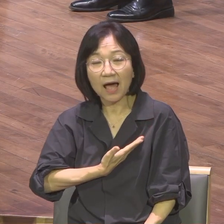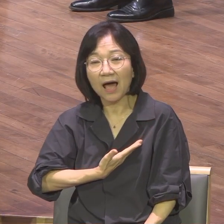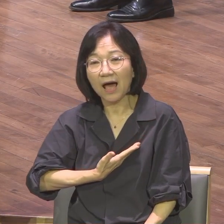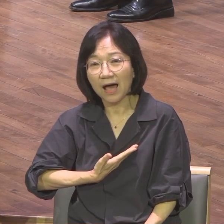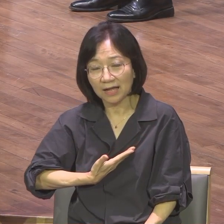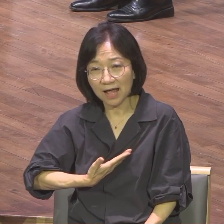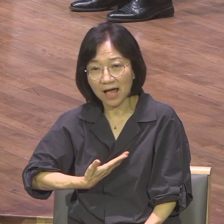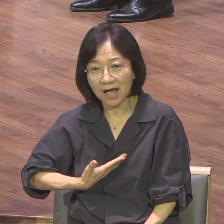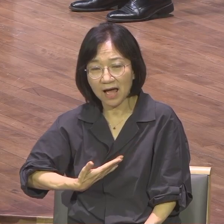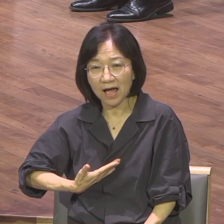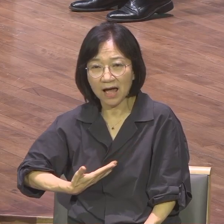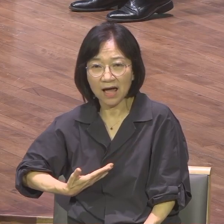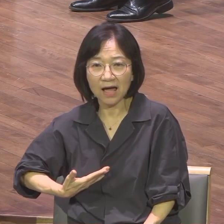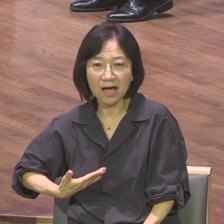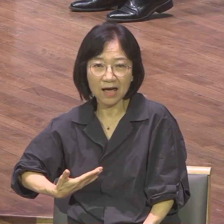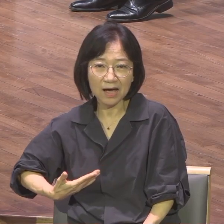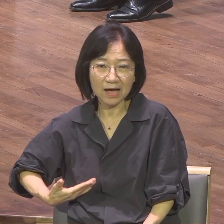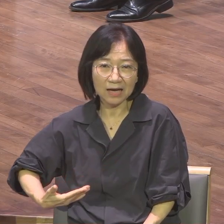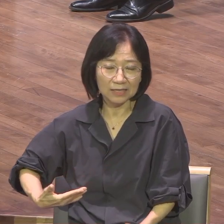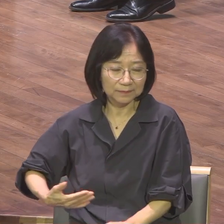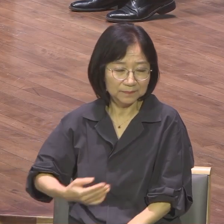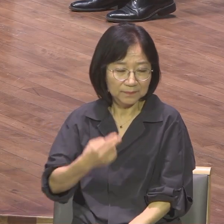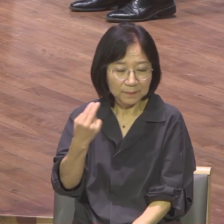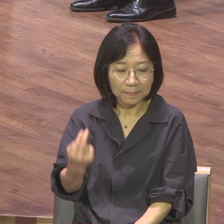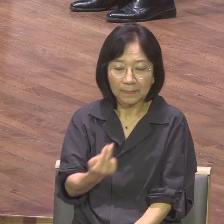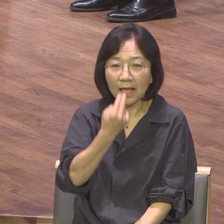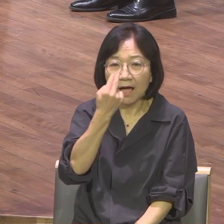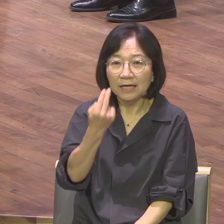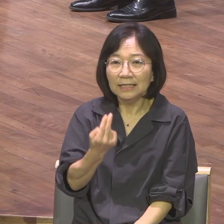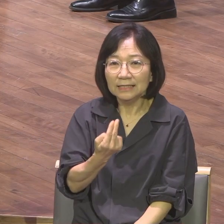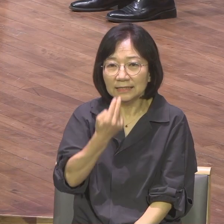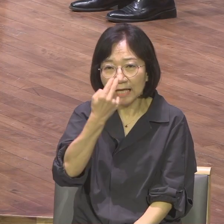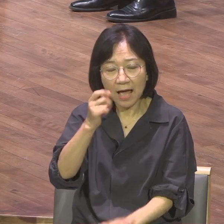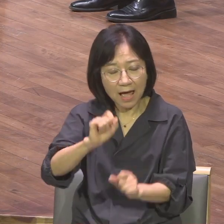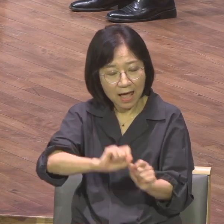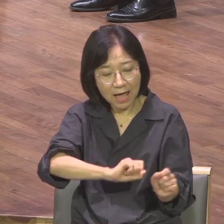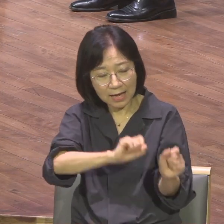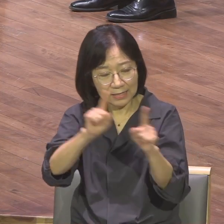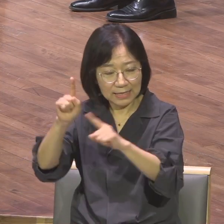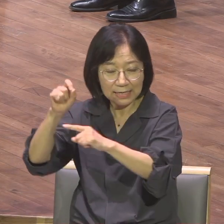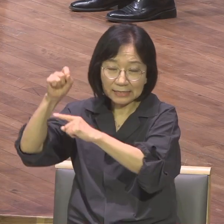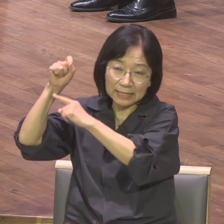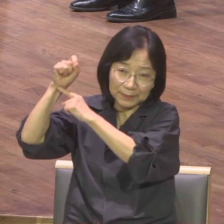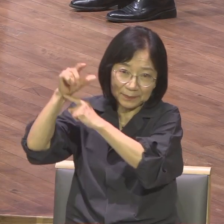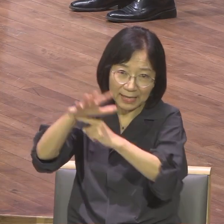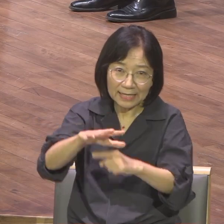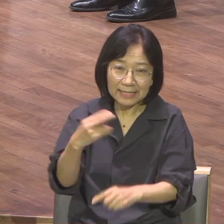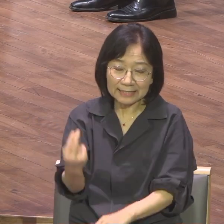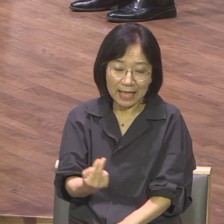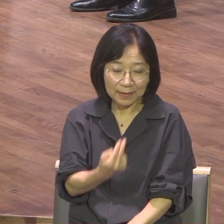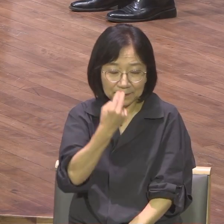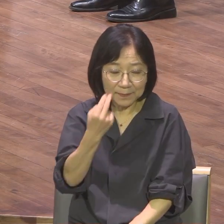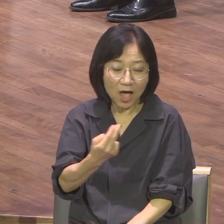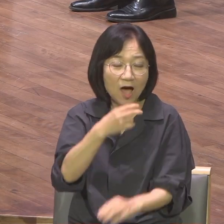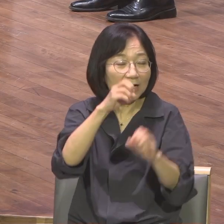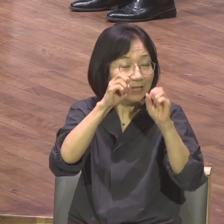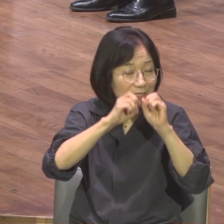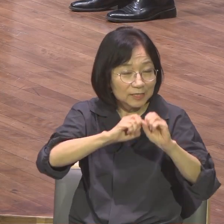생명을 살리는 길 생명을 살리는 길 생명을